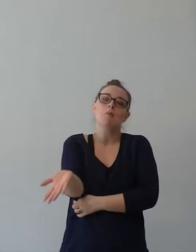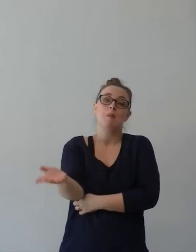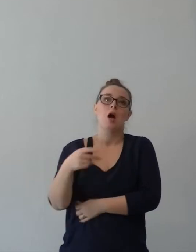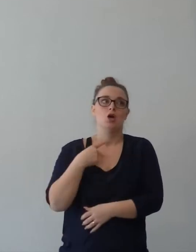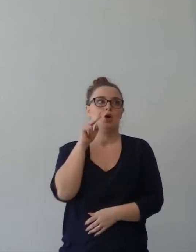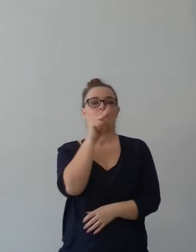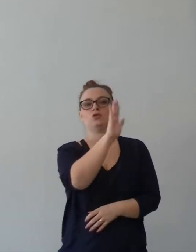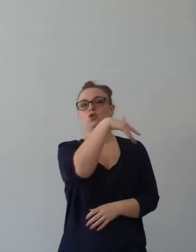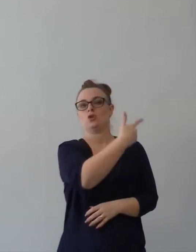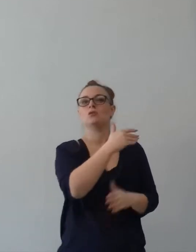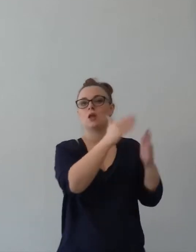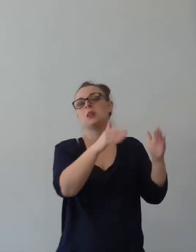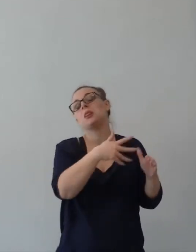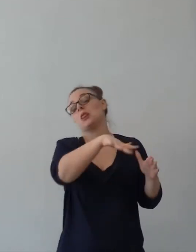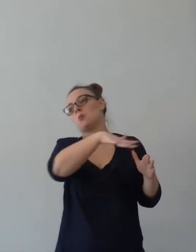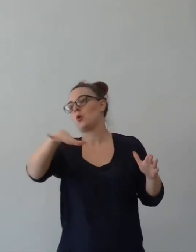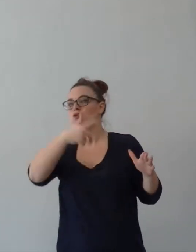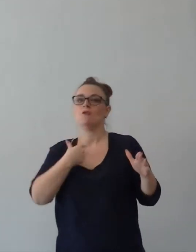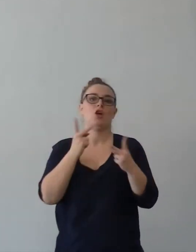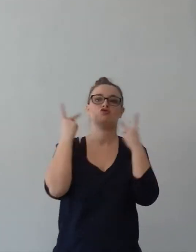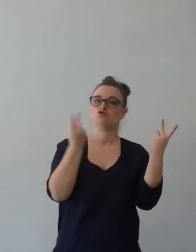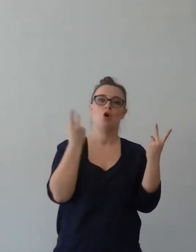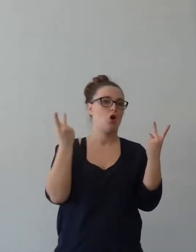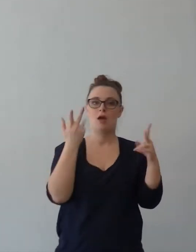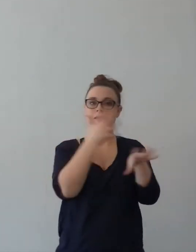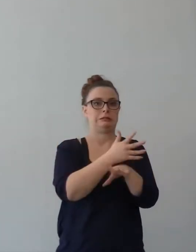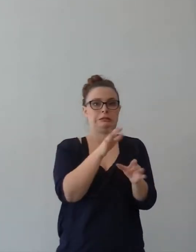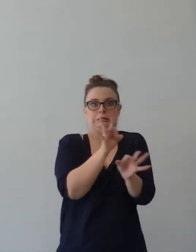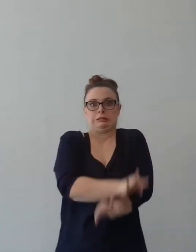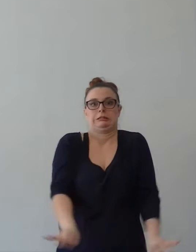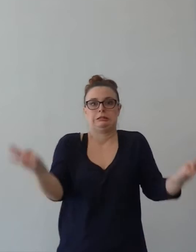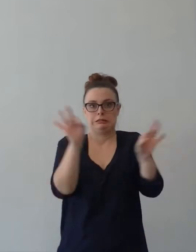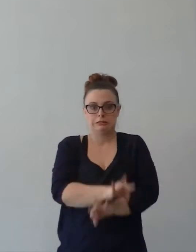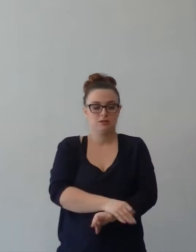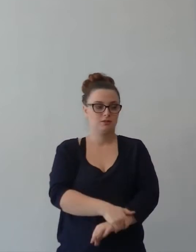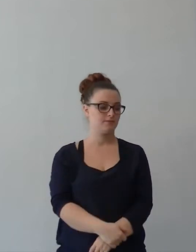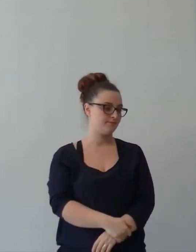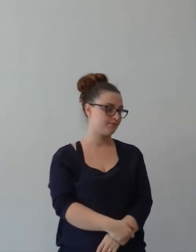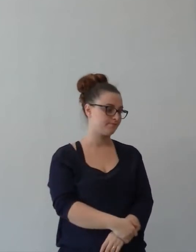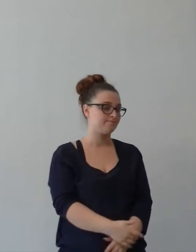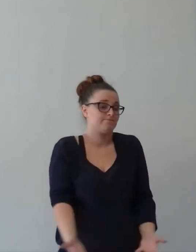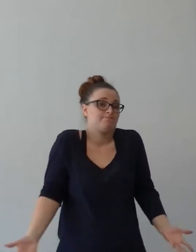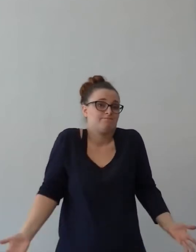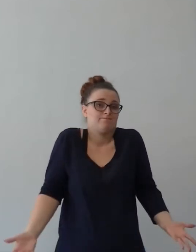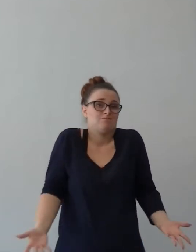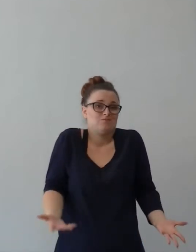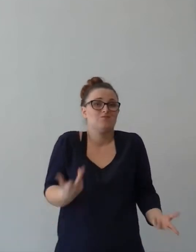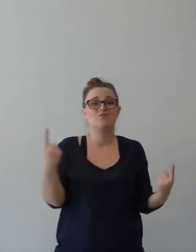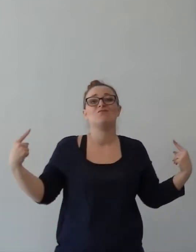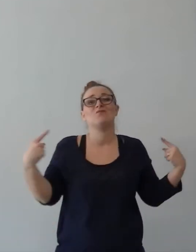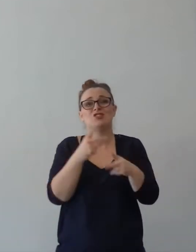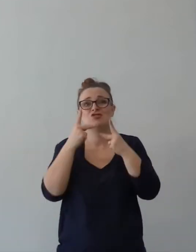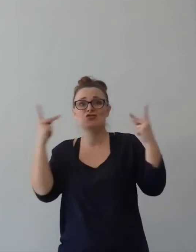dove la gioia non la vanno entrare proprio. Non c'è gioia, c'è tristezza